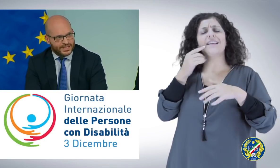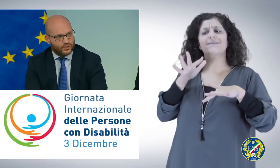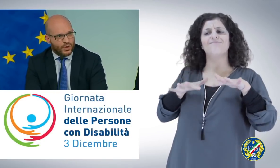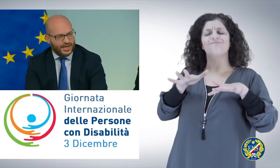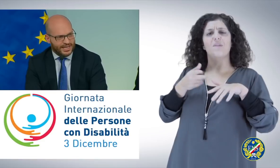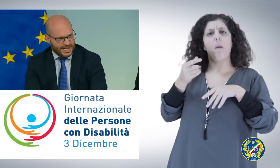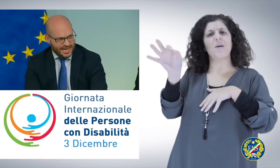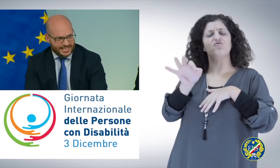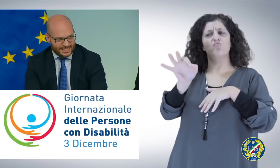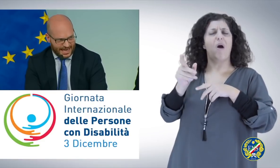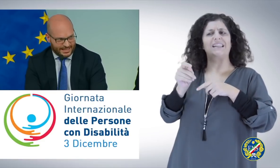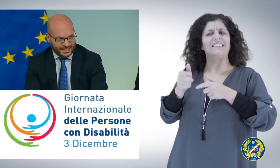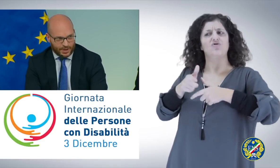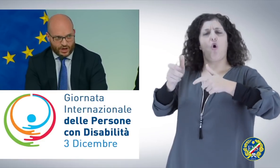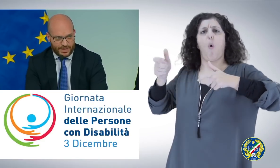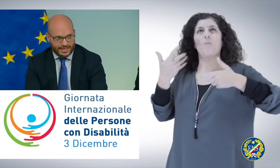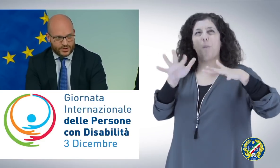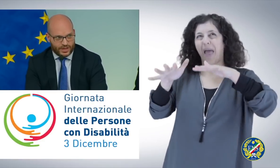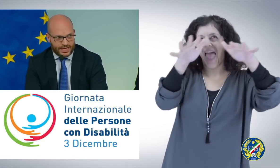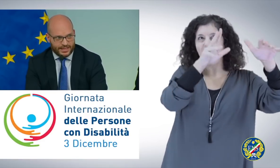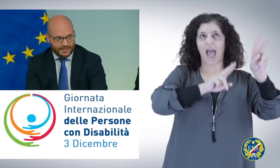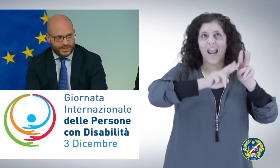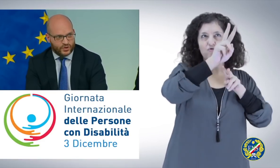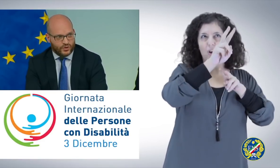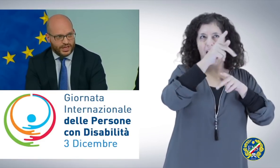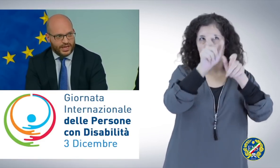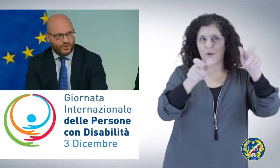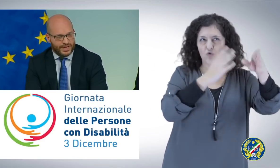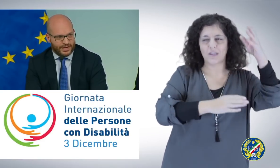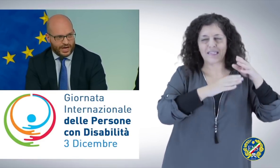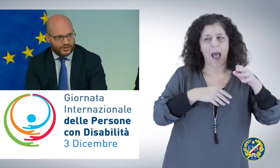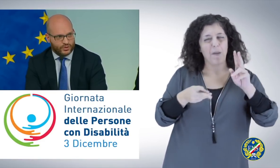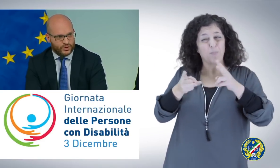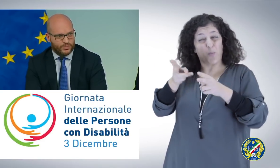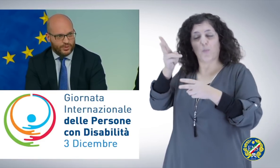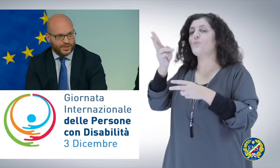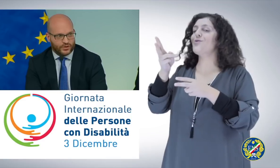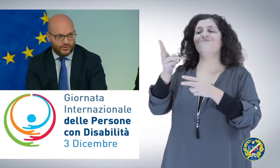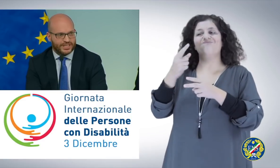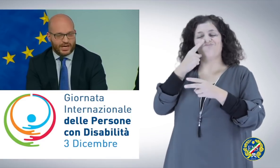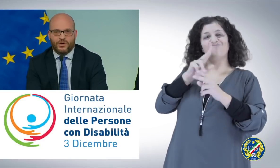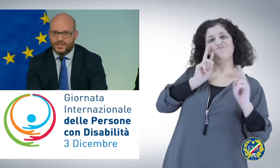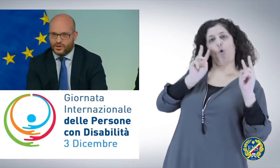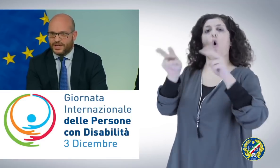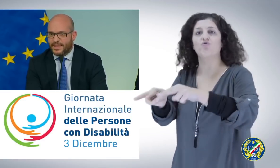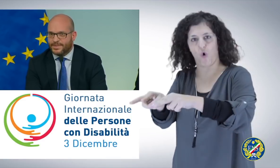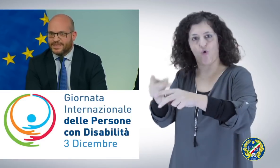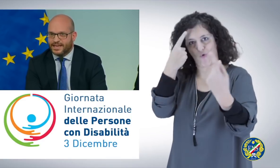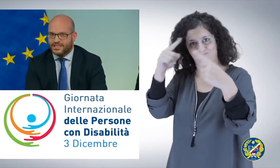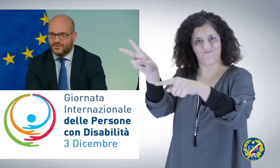percentuali esagerate rispetto alla media nazionale di persone a cui viene erogato questo tipo di pensione. Quindi sarà un'azione di indagine